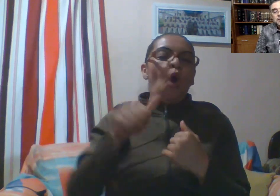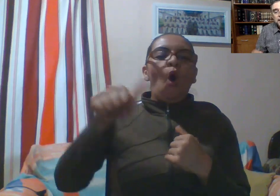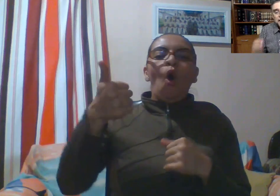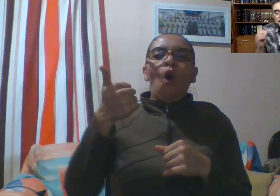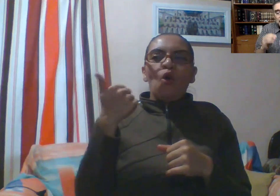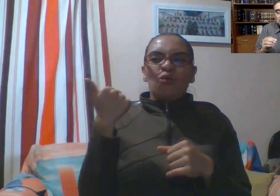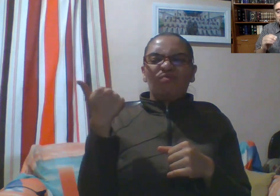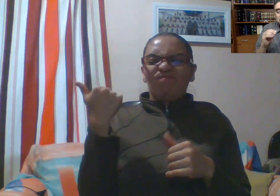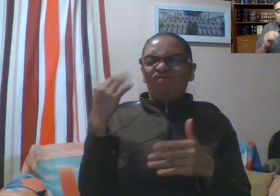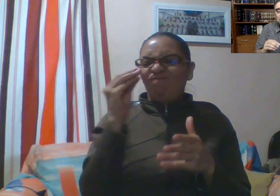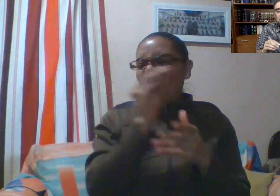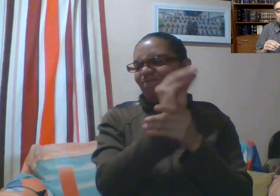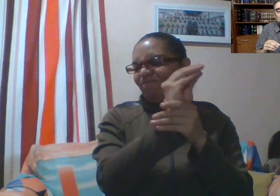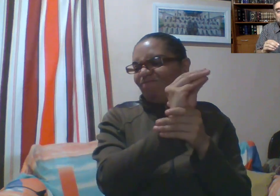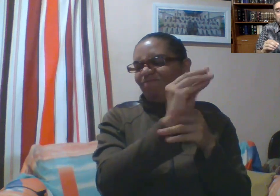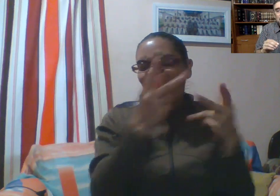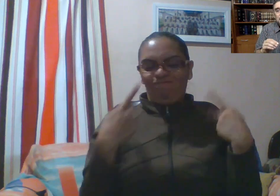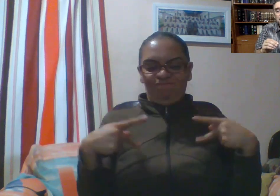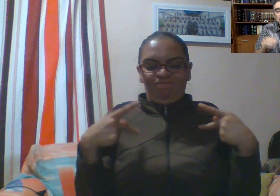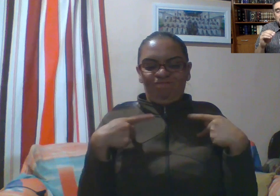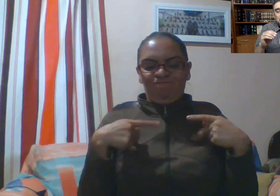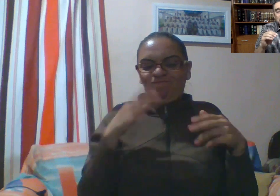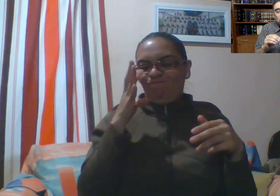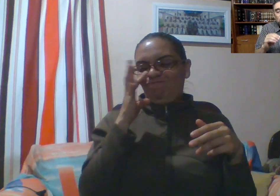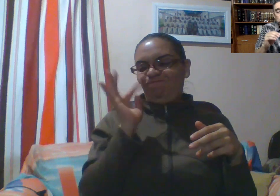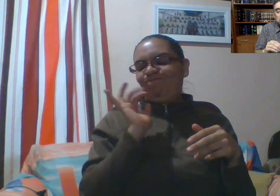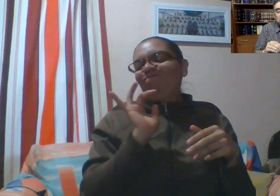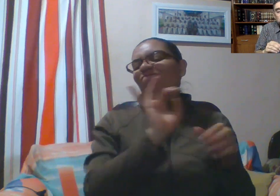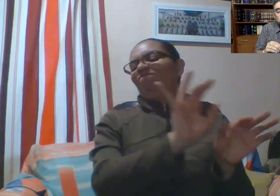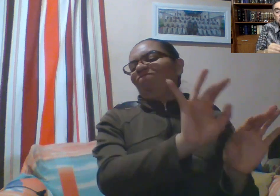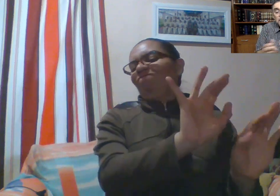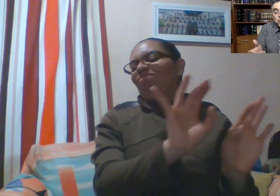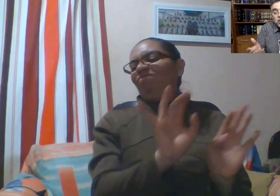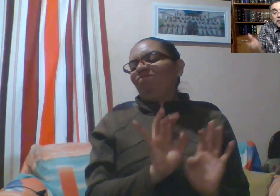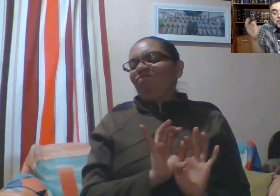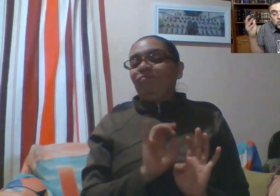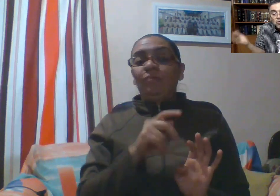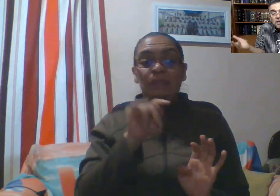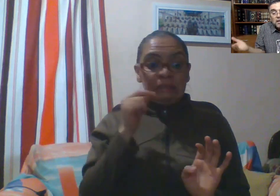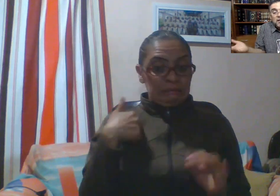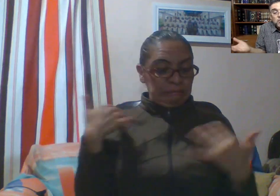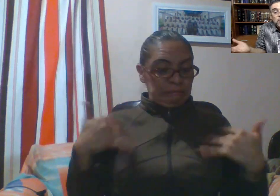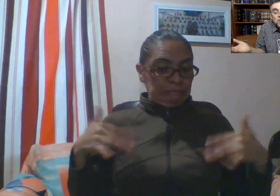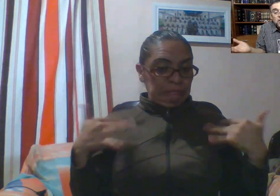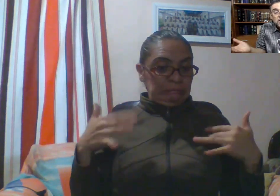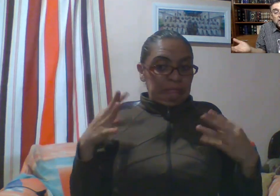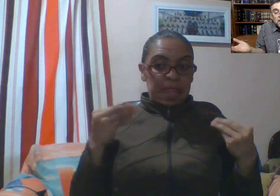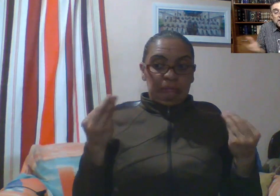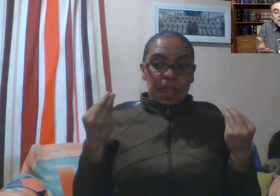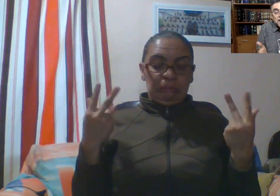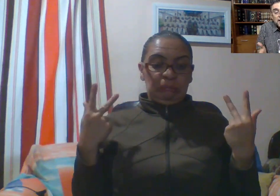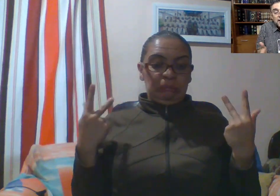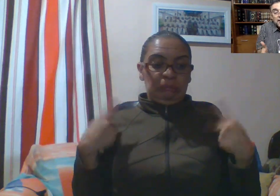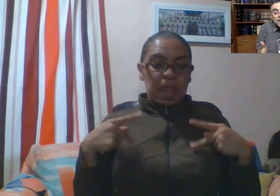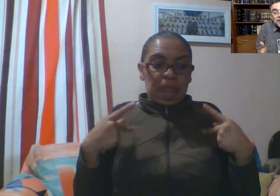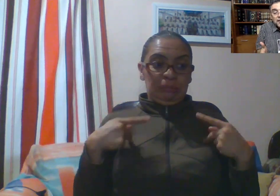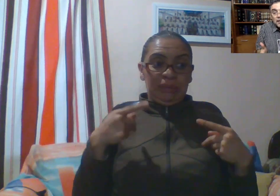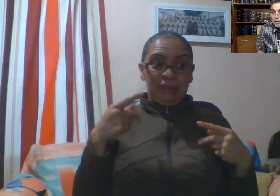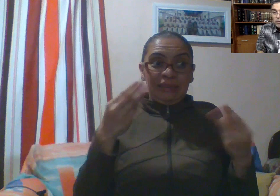Y es de entenderse que los publicanos no tenían por qué ser muchos en cada pueblo. Así que no